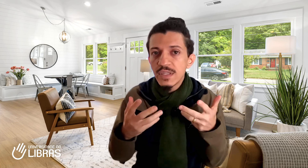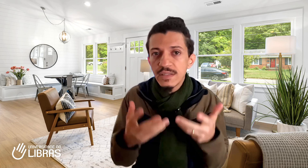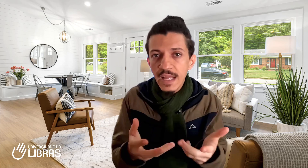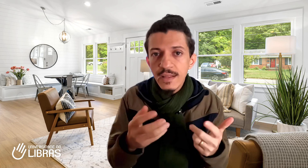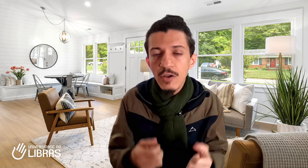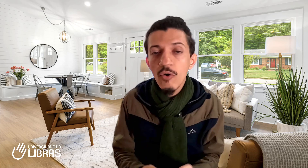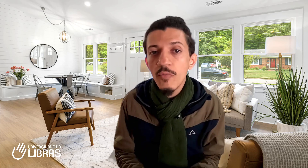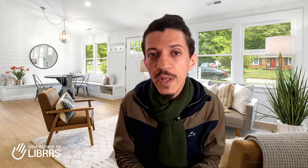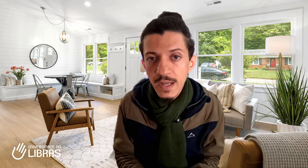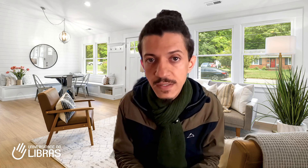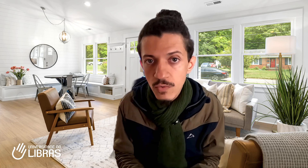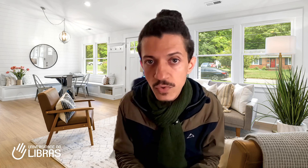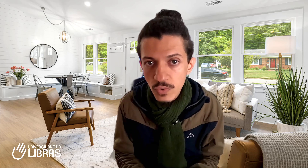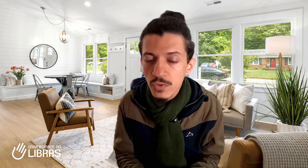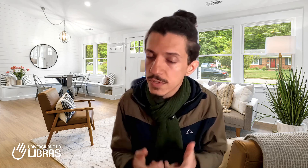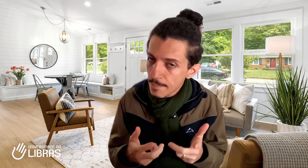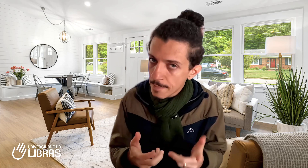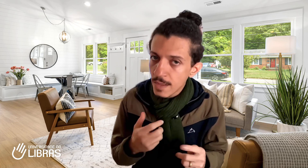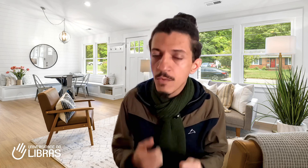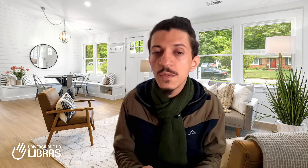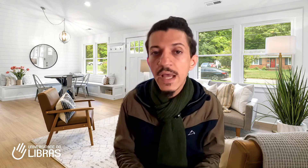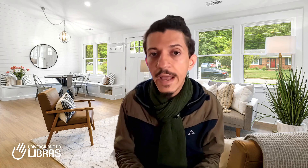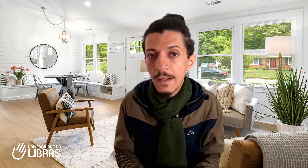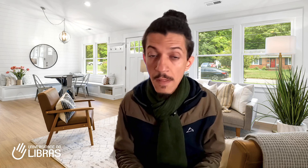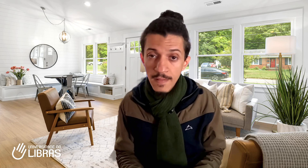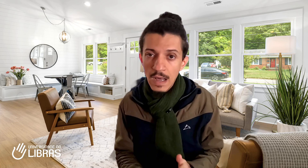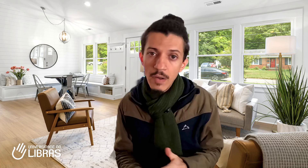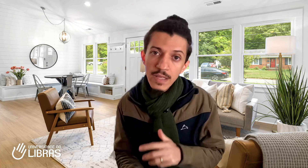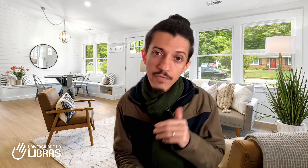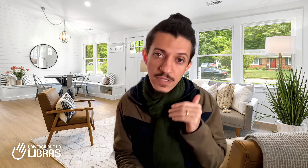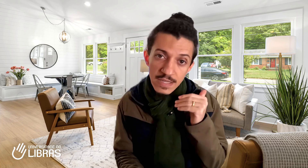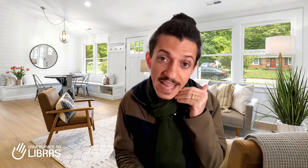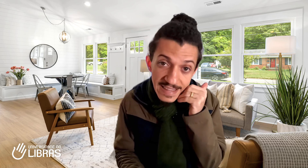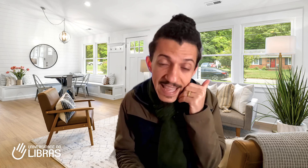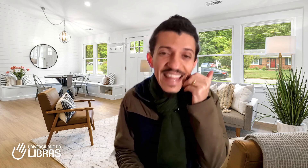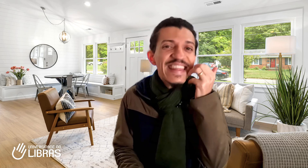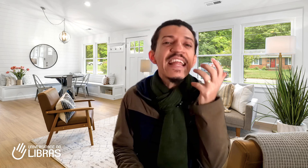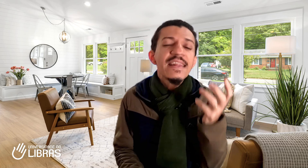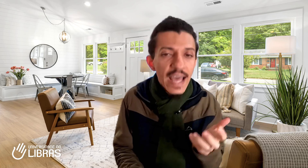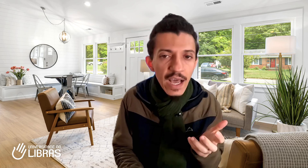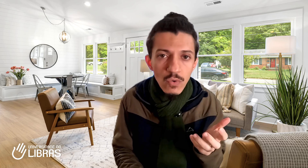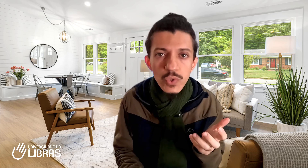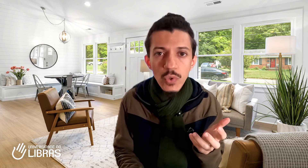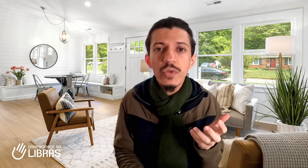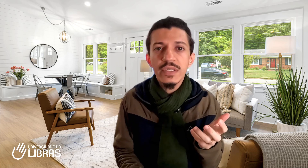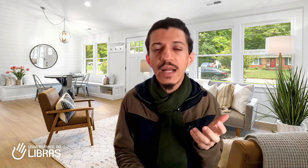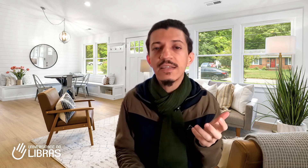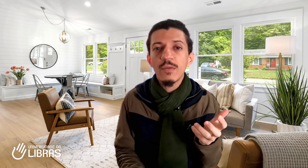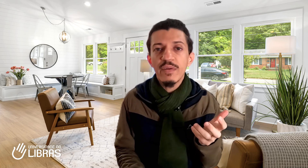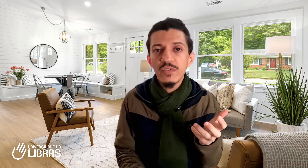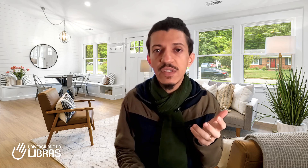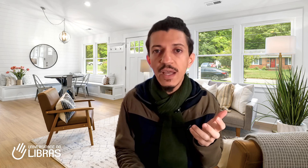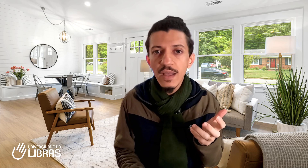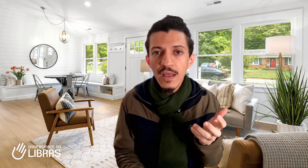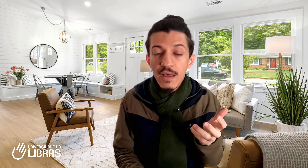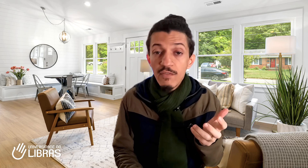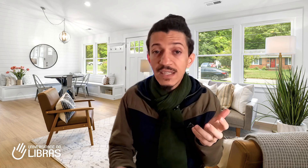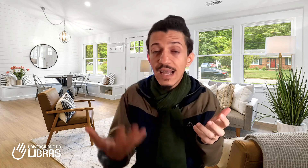tenta ter uma comunicação com surdos, não consegue. Na hora que você tenta entender o surdo sinalizando para você, você tem a